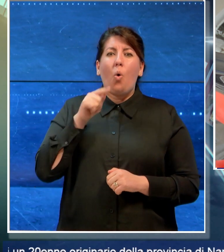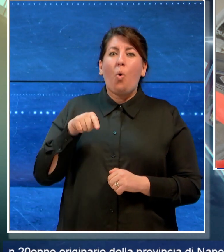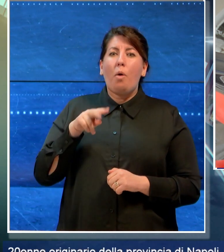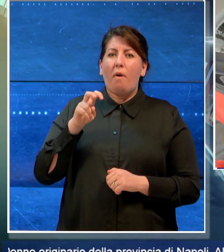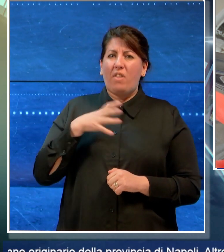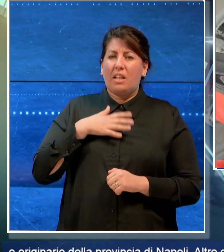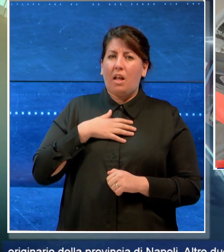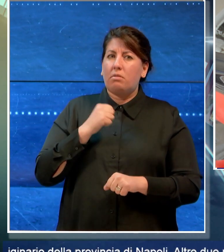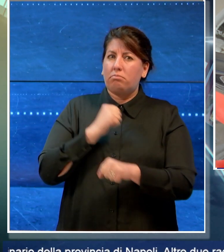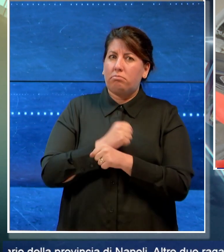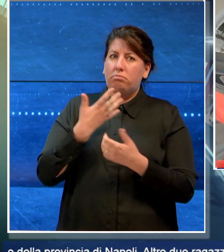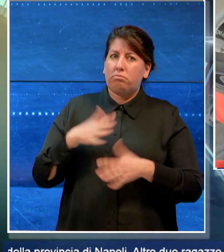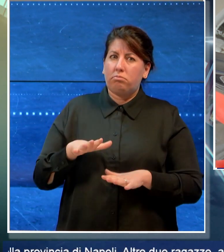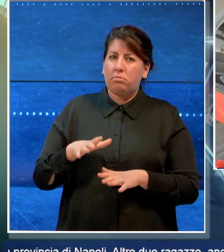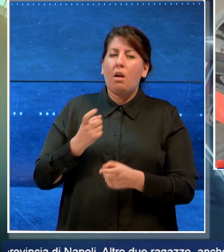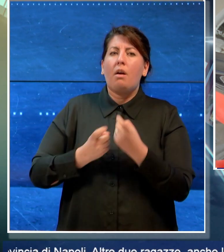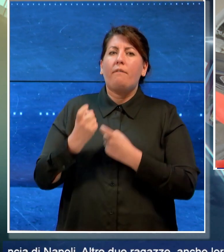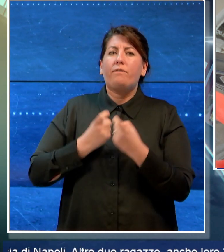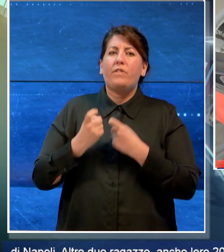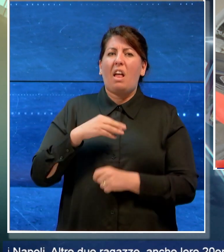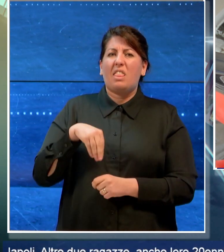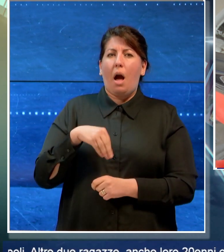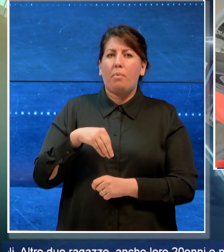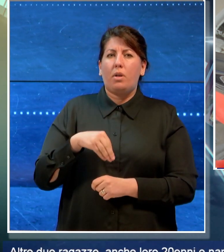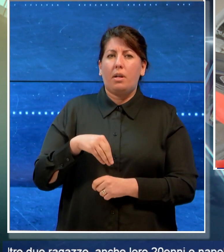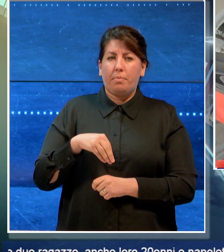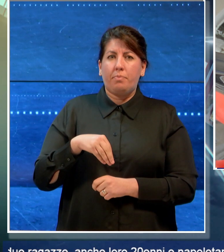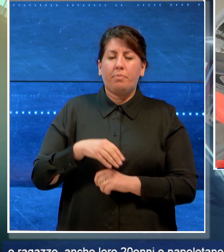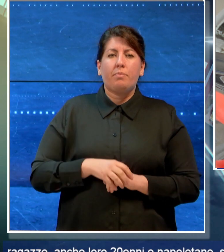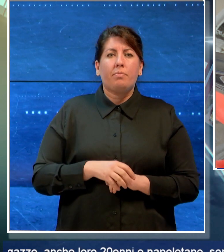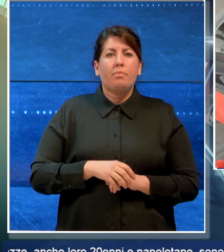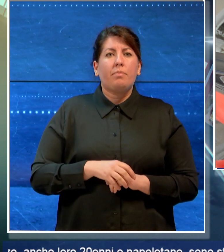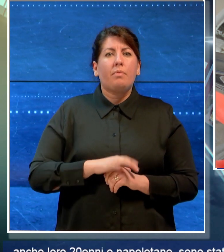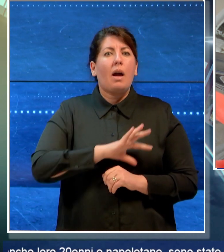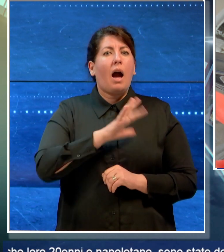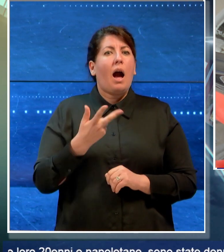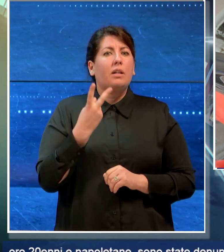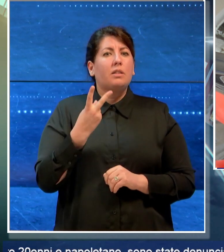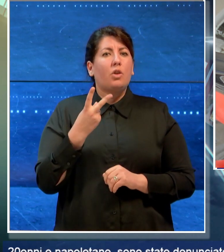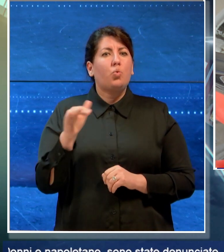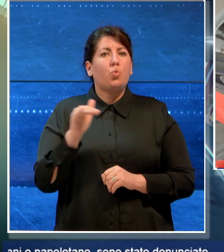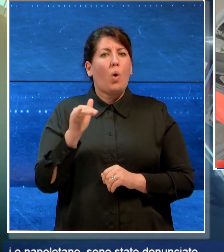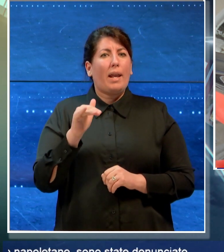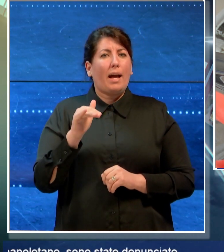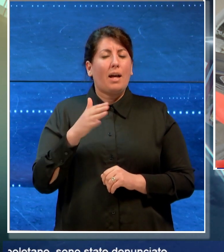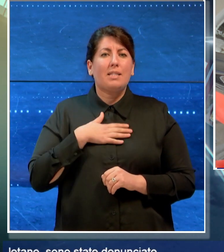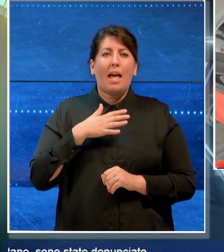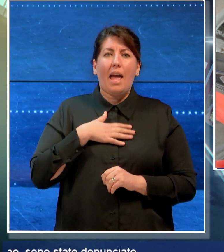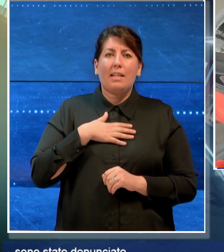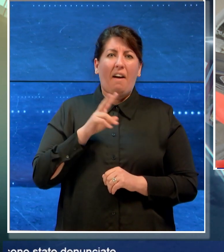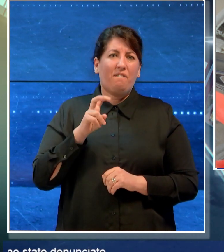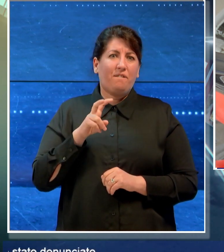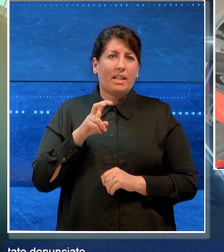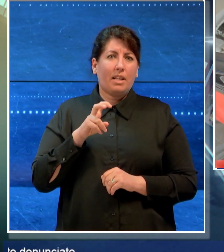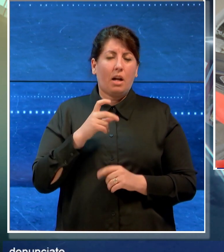originario della provincia di Napoli. Altre due ragazze, anche loro ventenni e